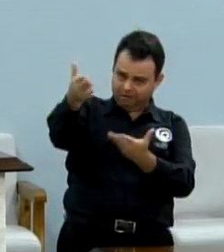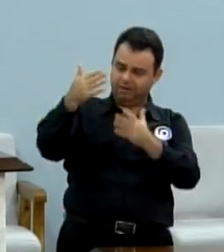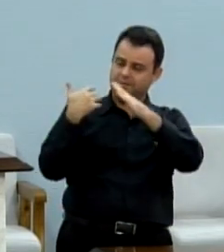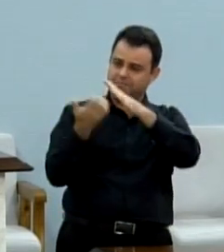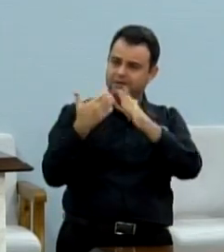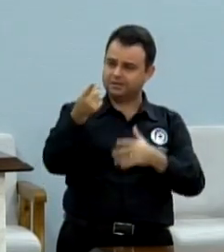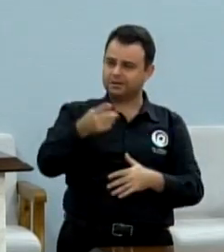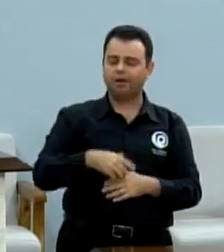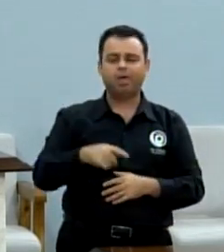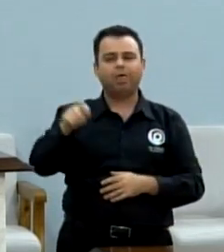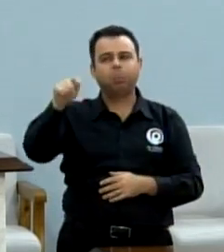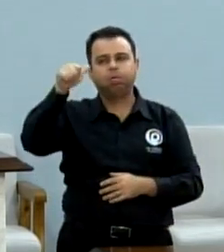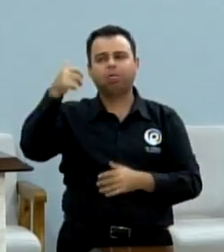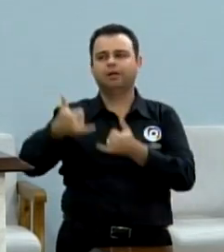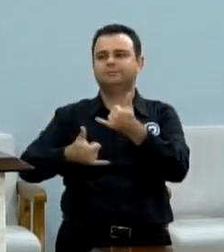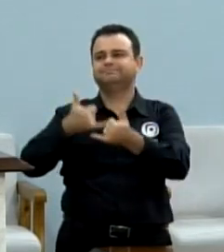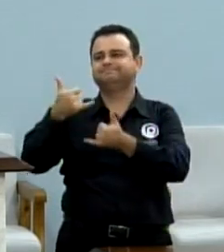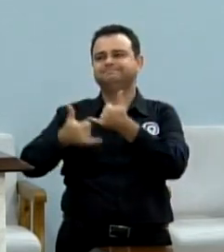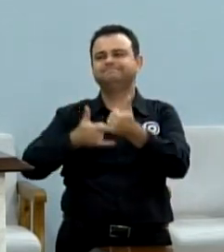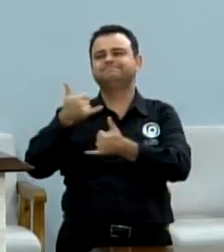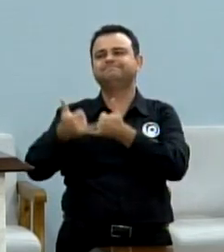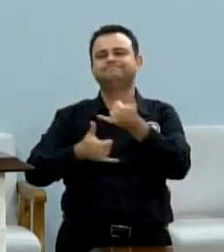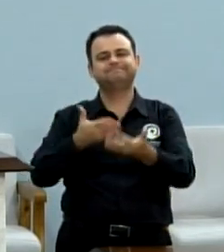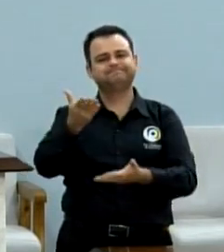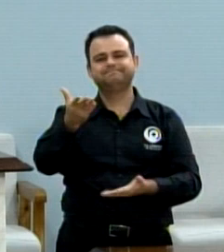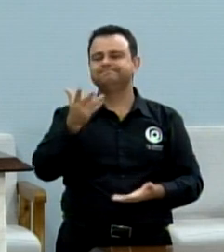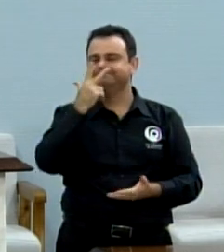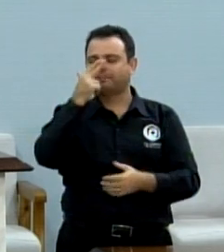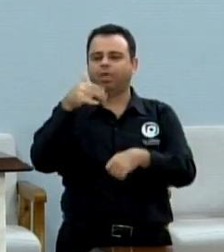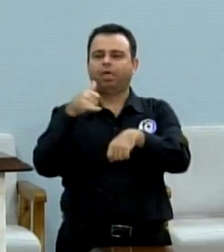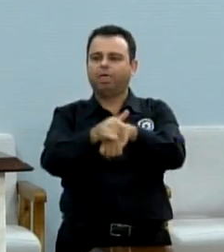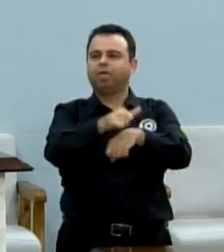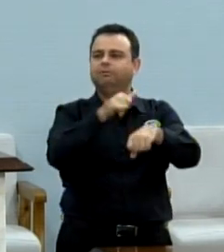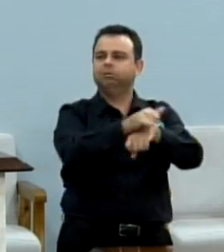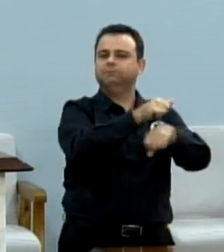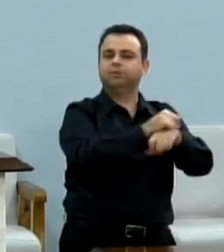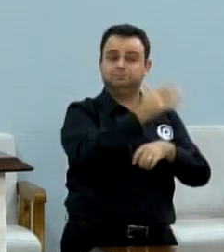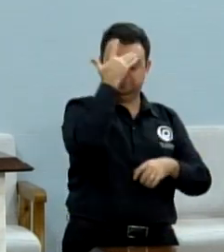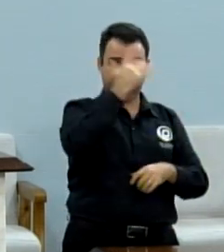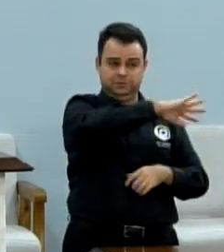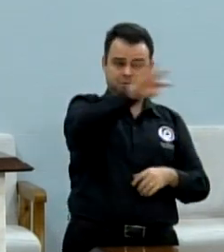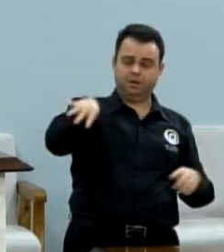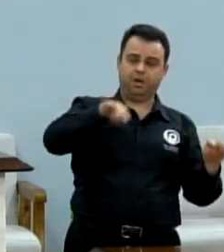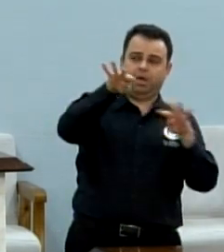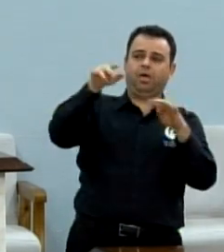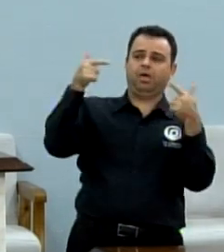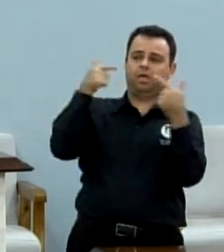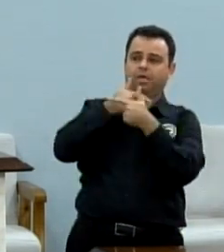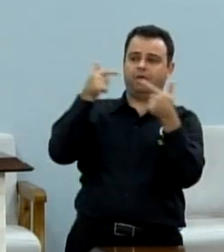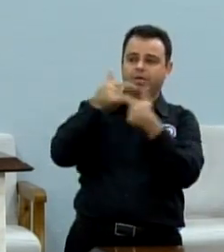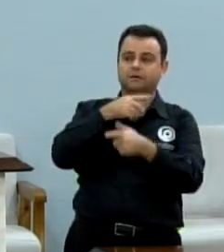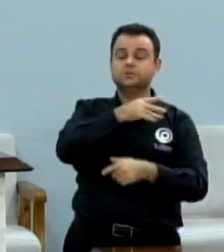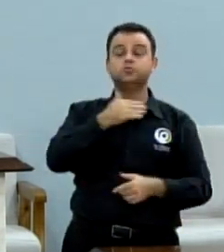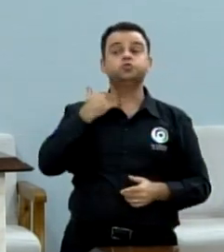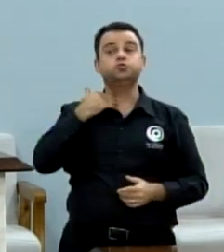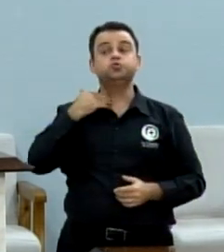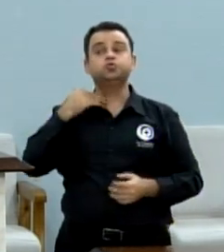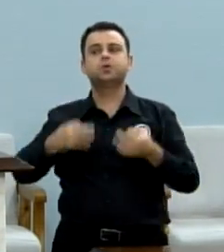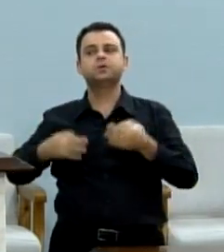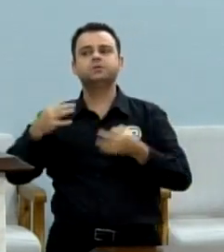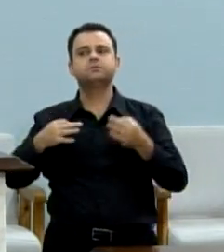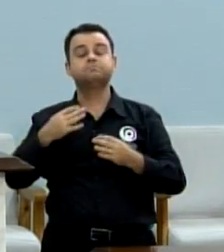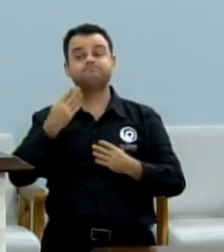brincando. O presidente do América já virou motivo de chacota. O juiz já está perdendo a paciência com ele.